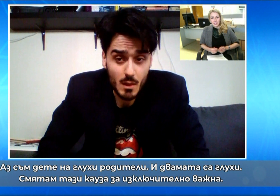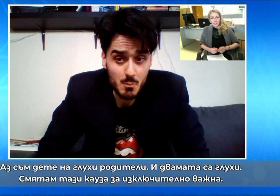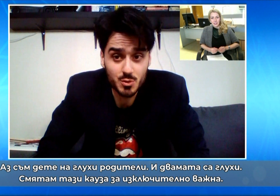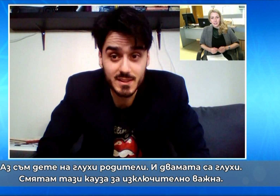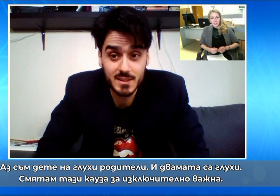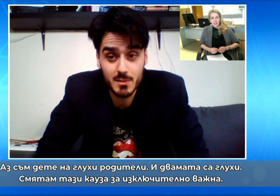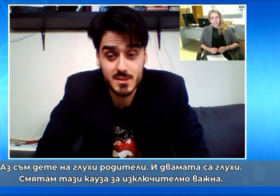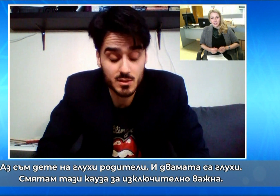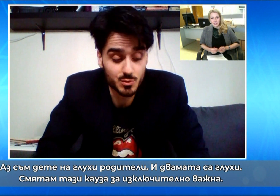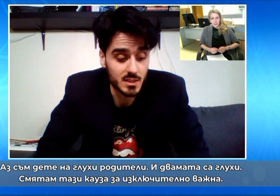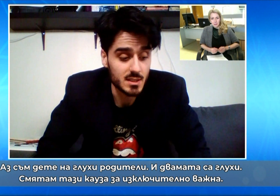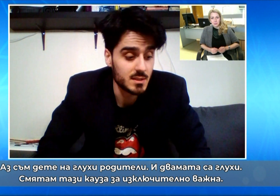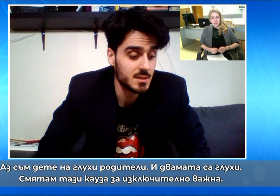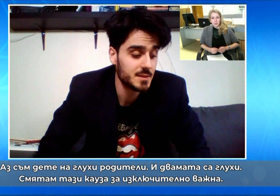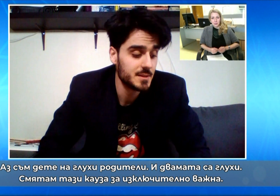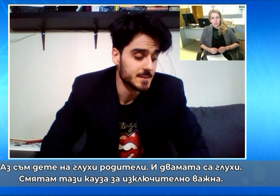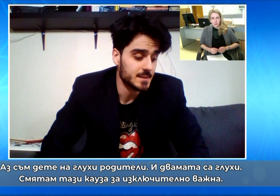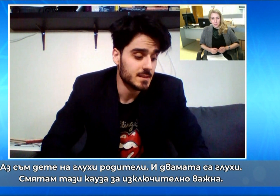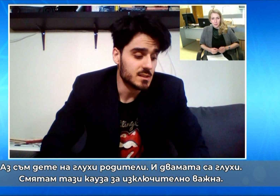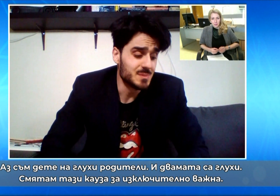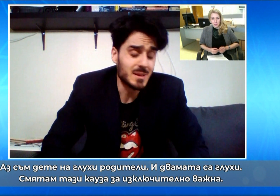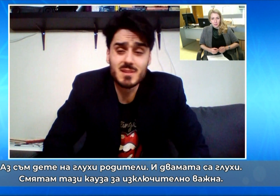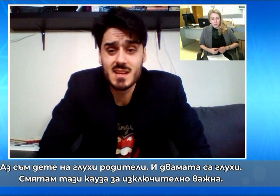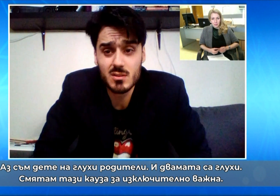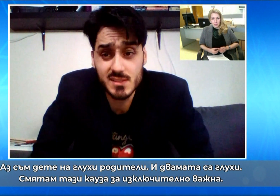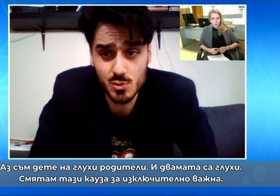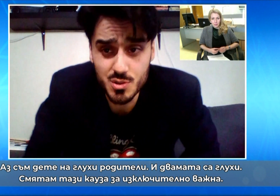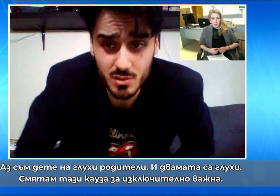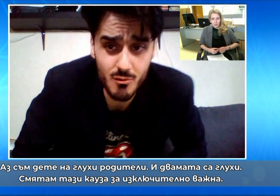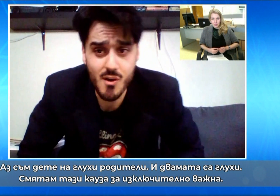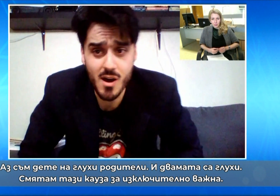моите родители и двамата са глухи, и смятам тази права за изключително важна.